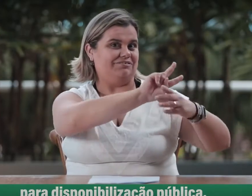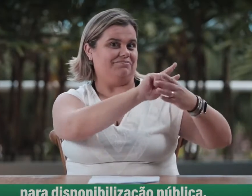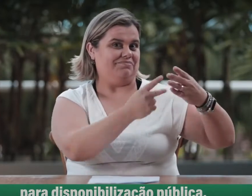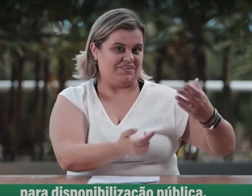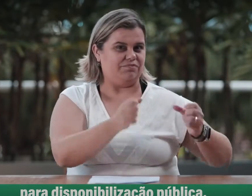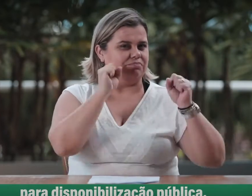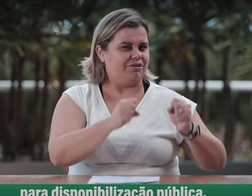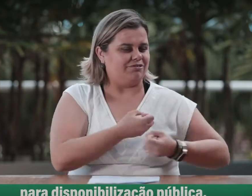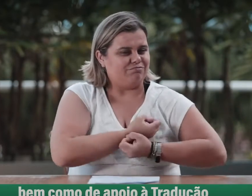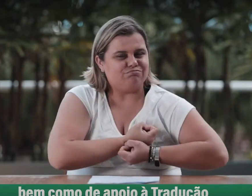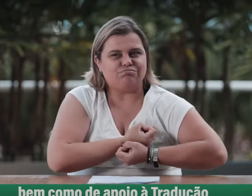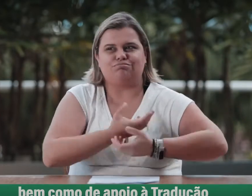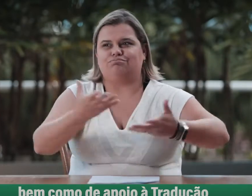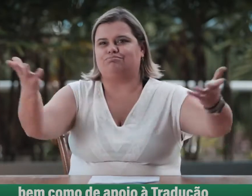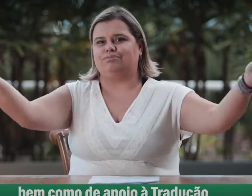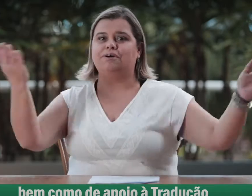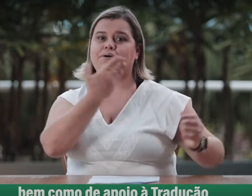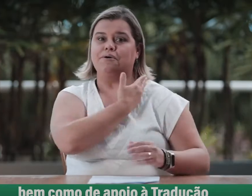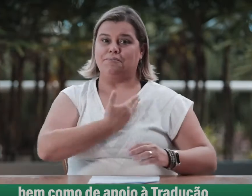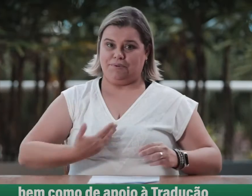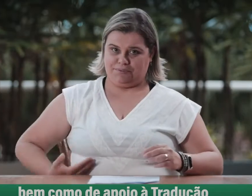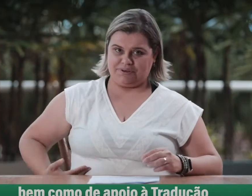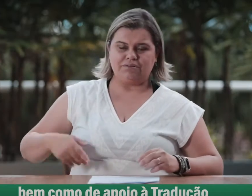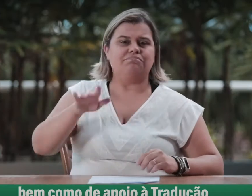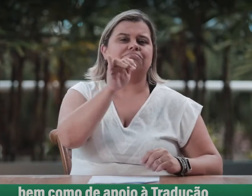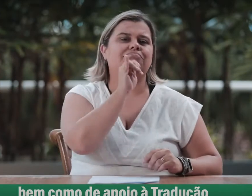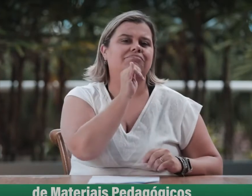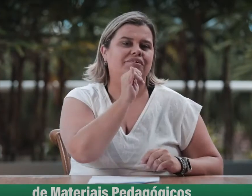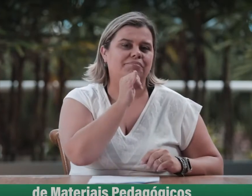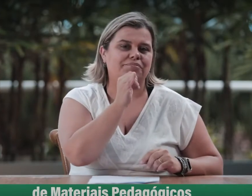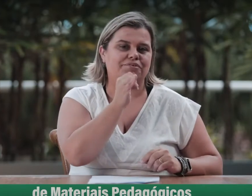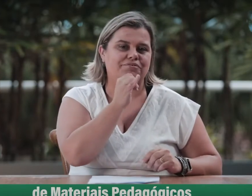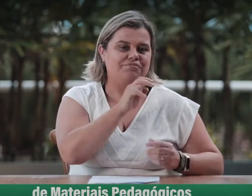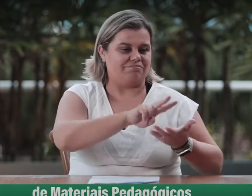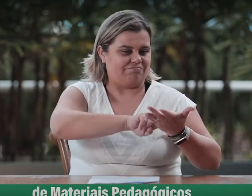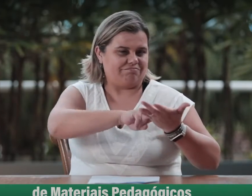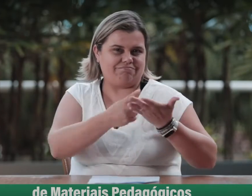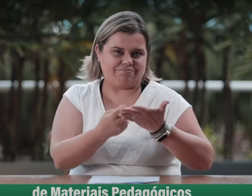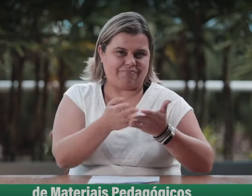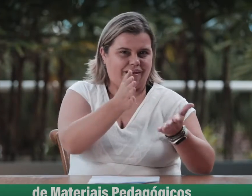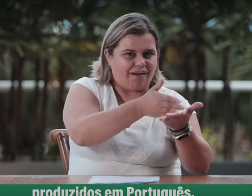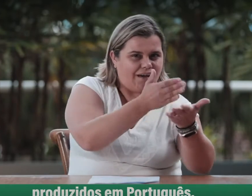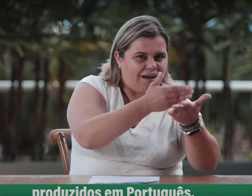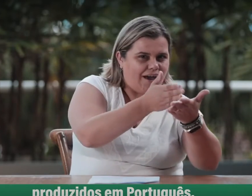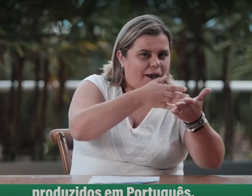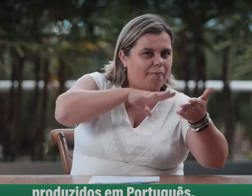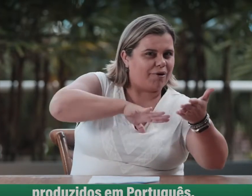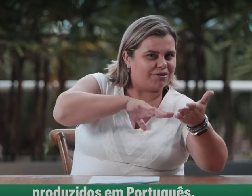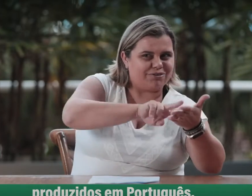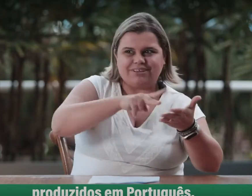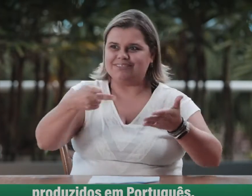pública, bem como de apoio à tradução de materiais pedagógicos produzidos em português.